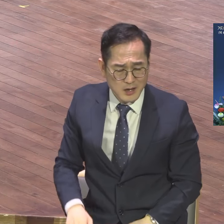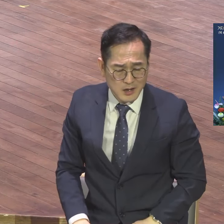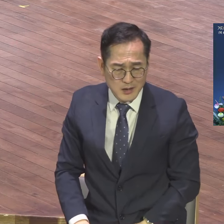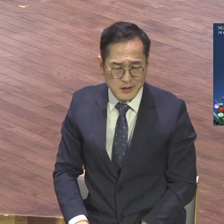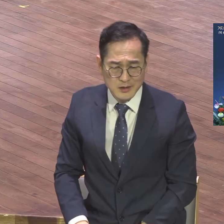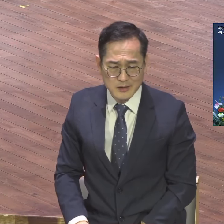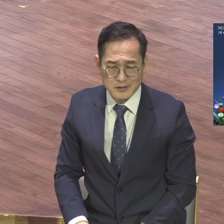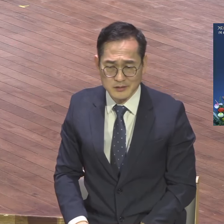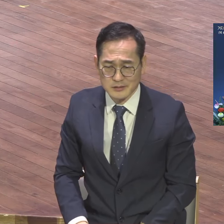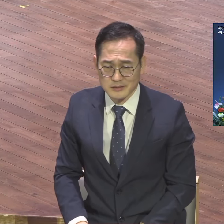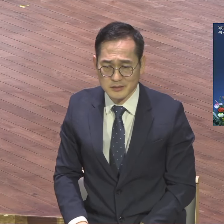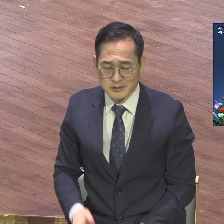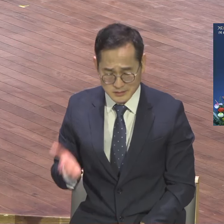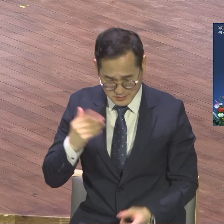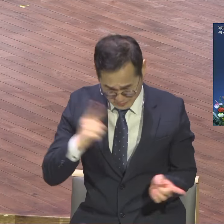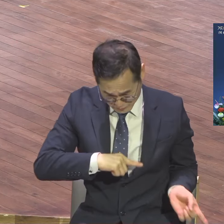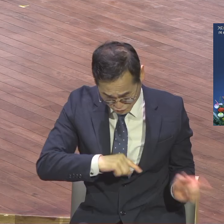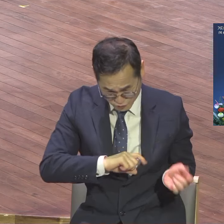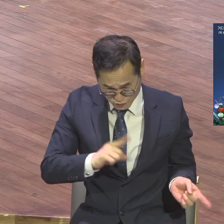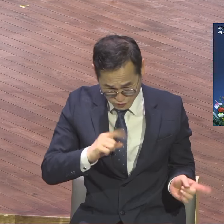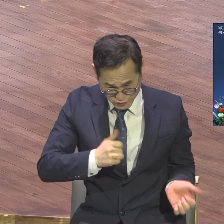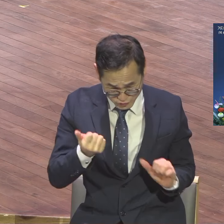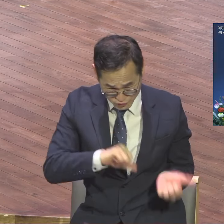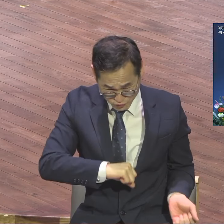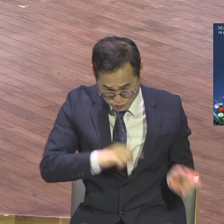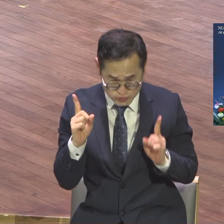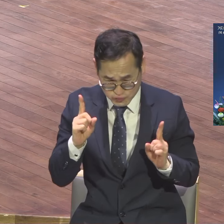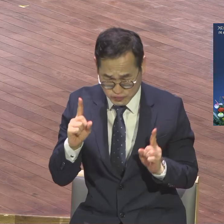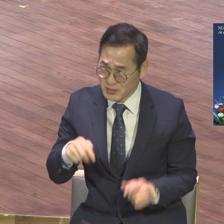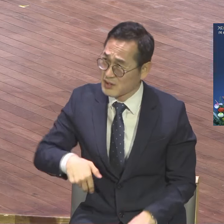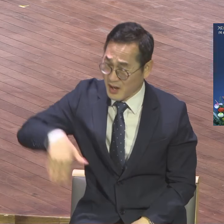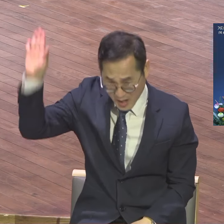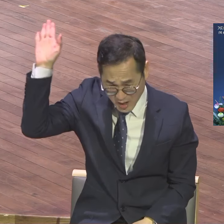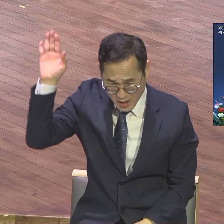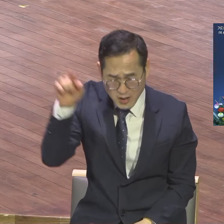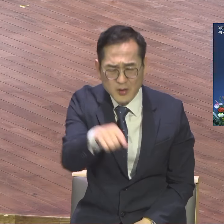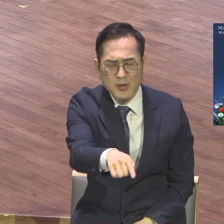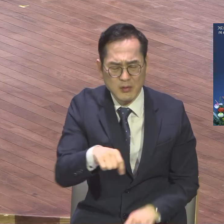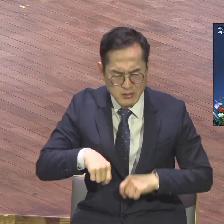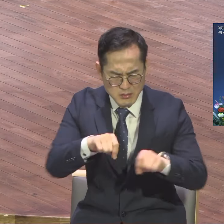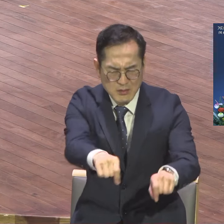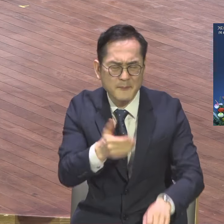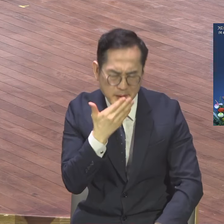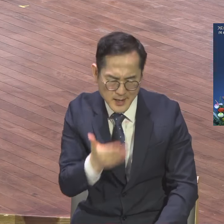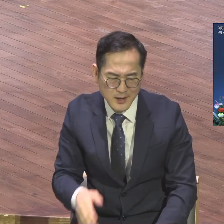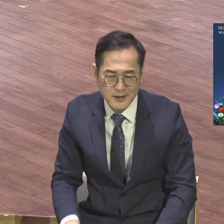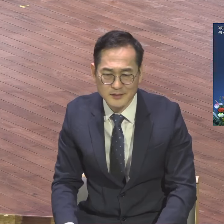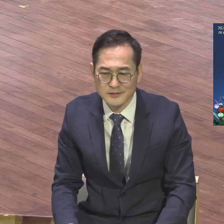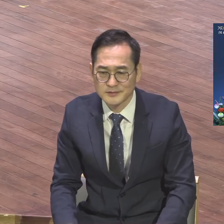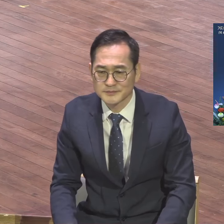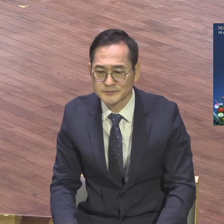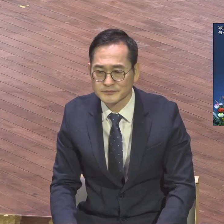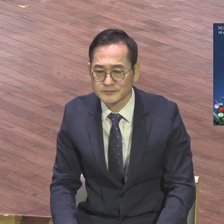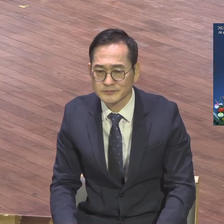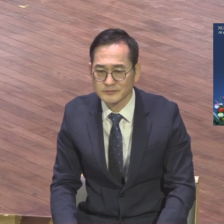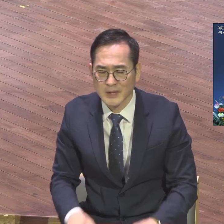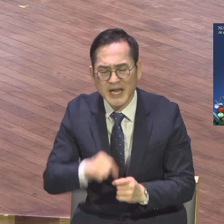동안 확신을 심어줬습니다. 그래야 전도할 거 아니에요. 확실하게 갈라산 언약을 통해서